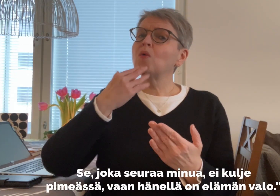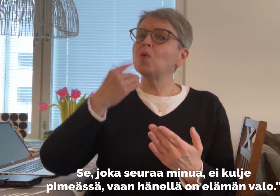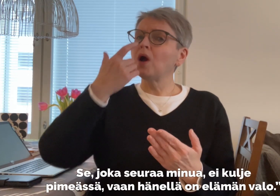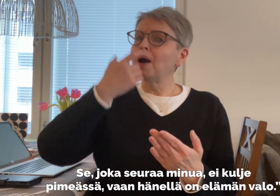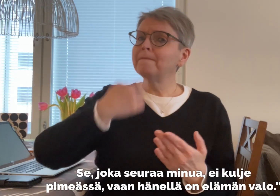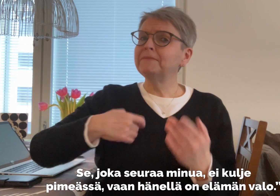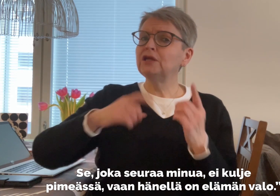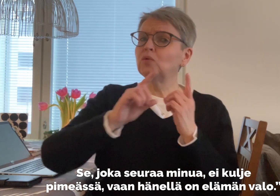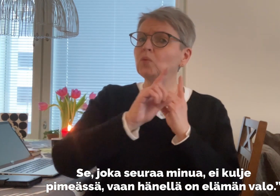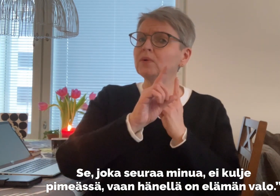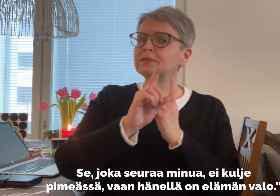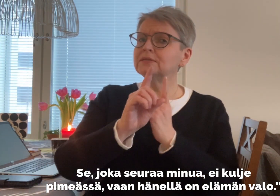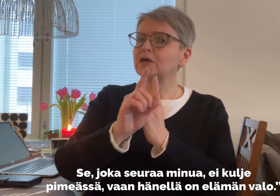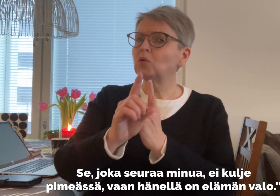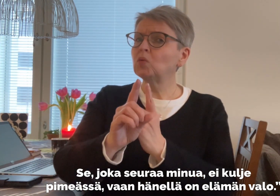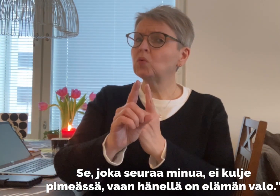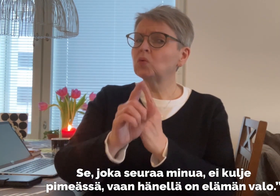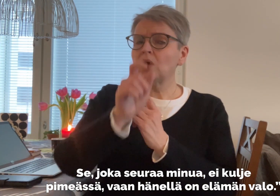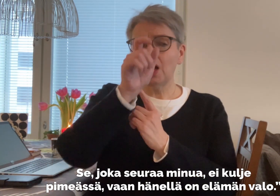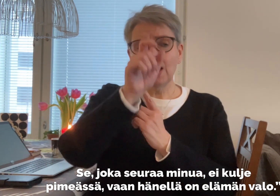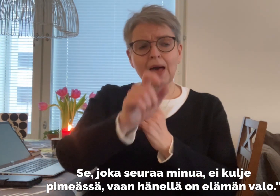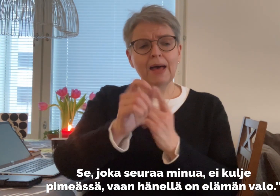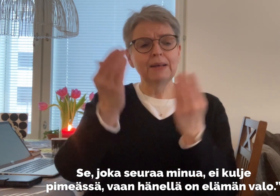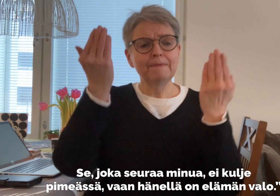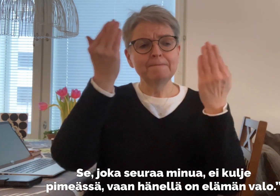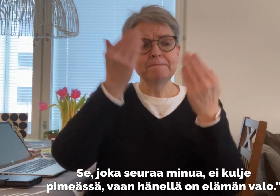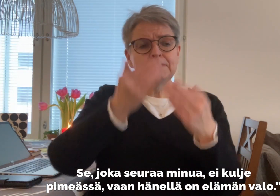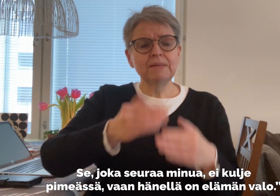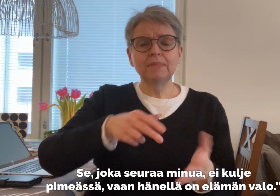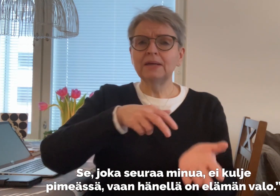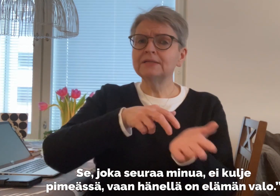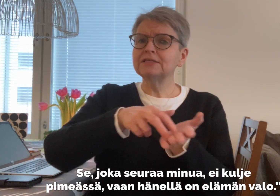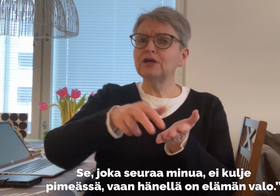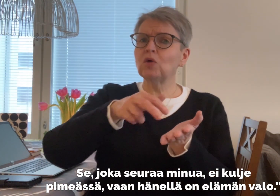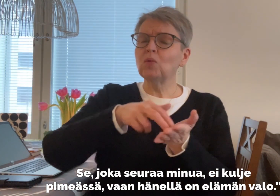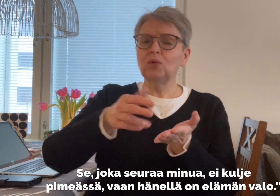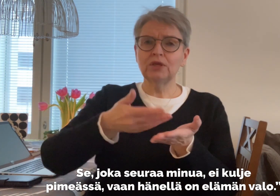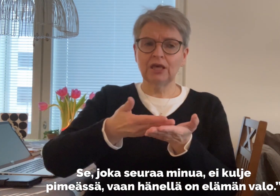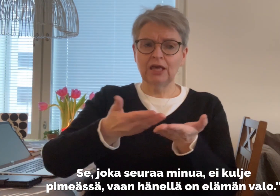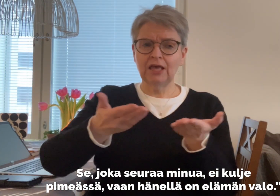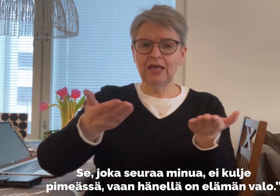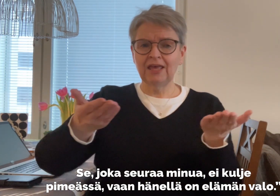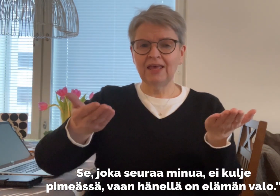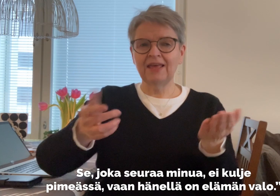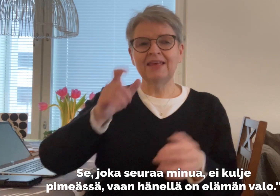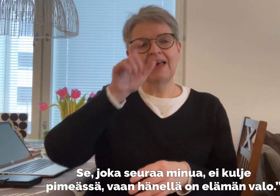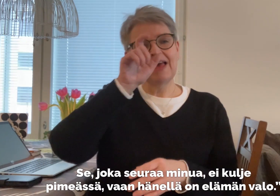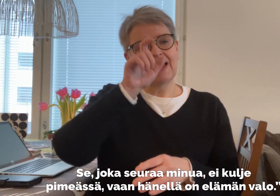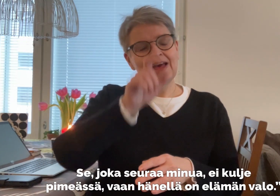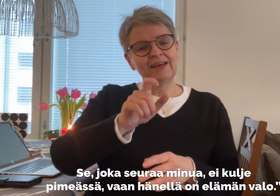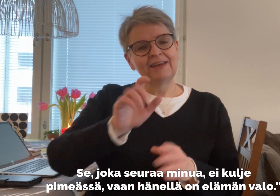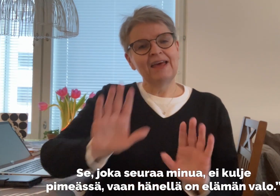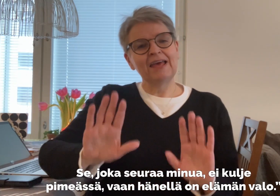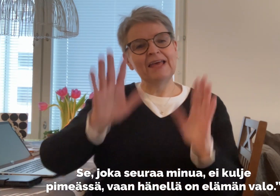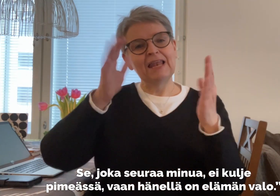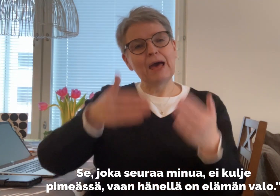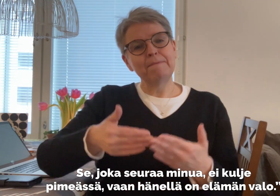Se, joka seuraa minua, ei kulje pimeässä, vaan hänellä on